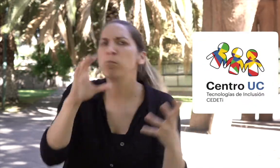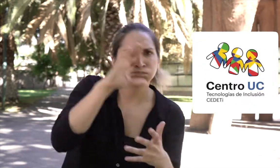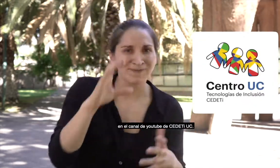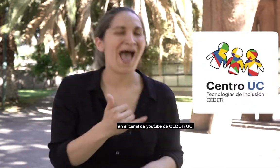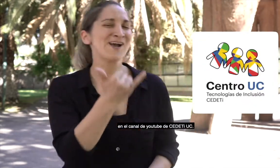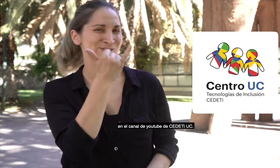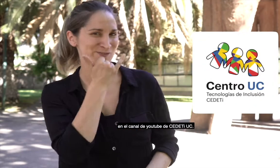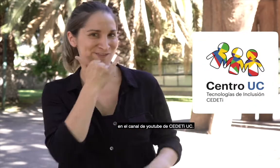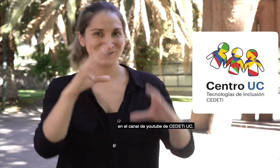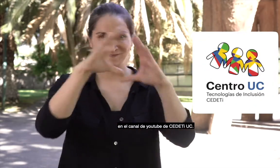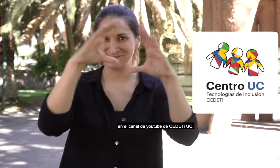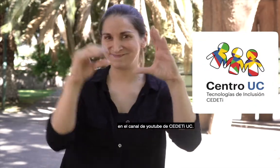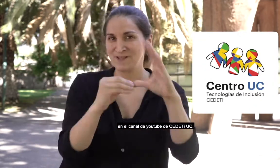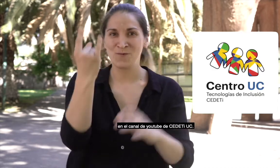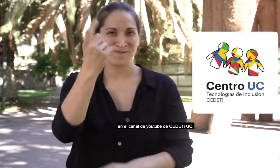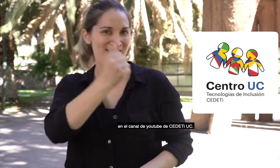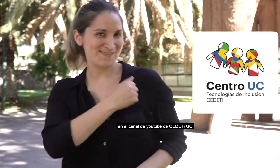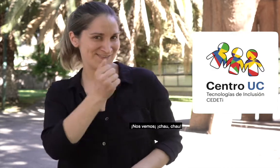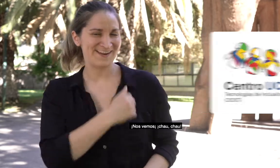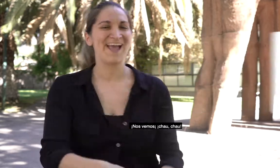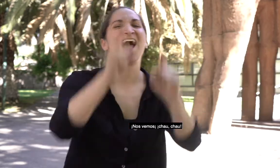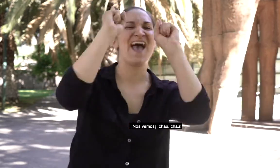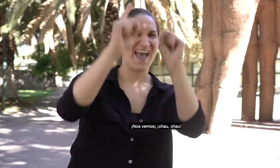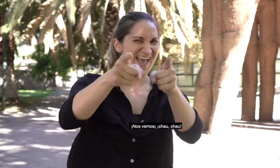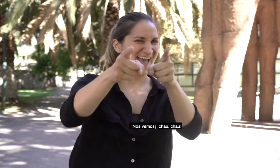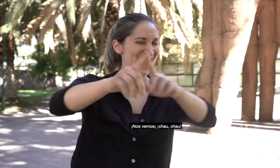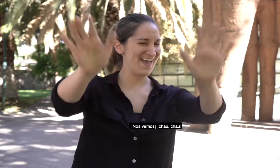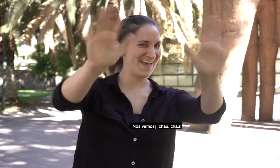en el canal de YouTube de CDTUC. ¡Nos vemos! ¡Chao, chao!